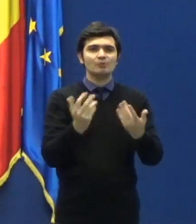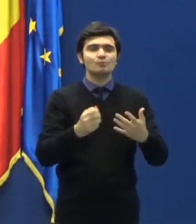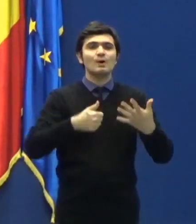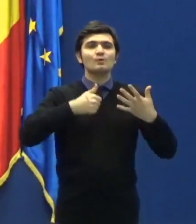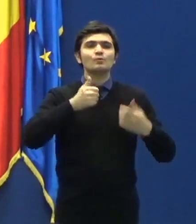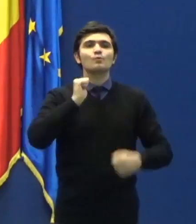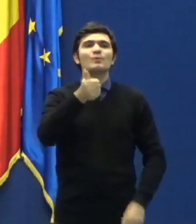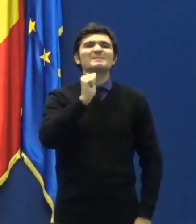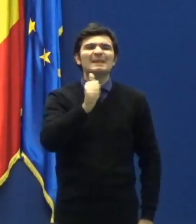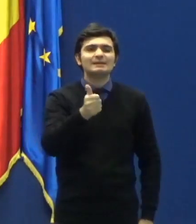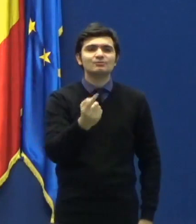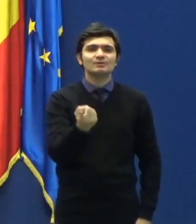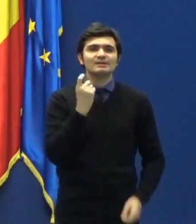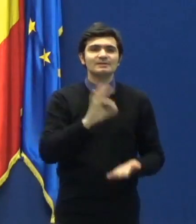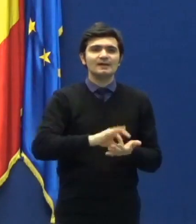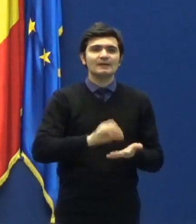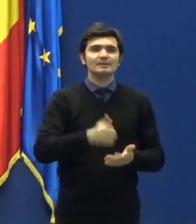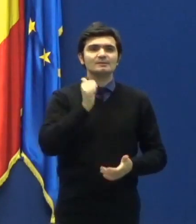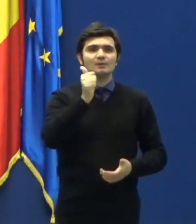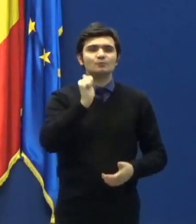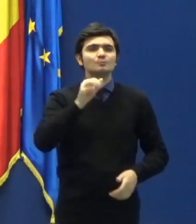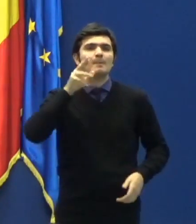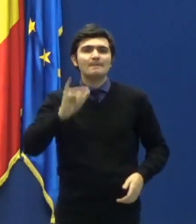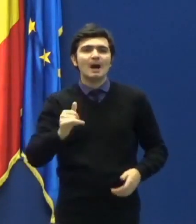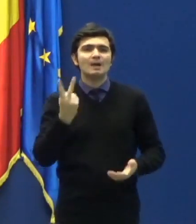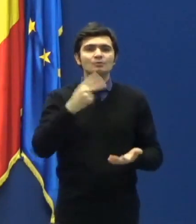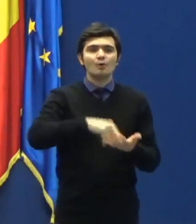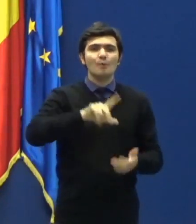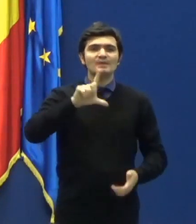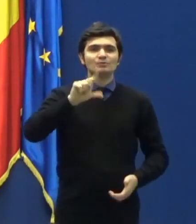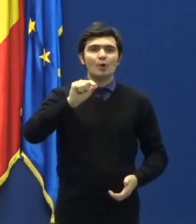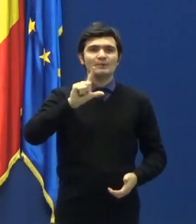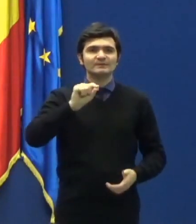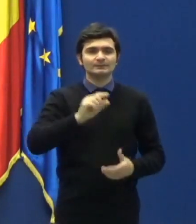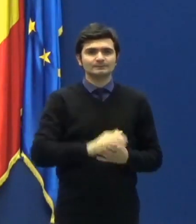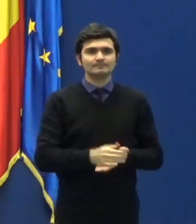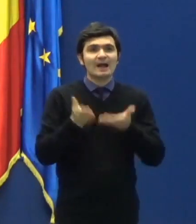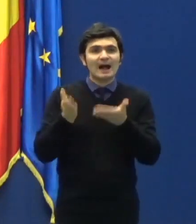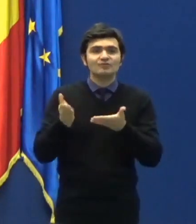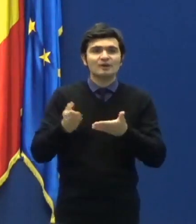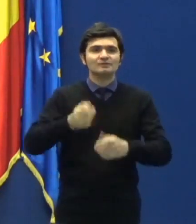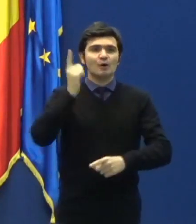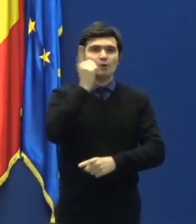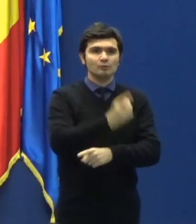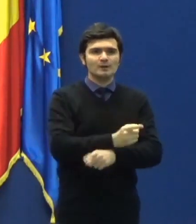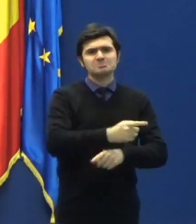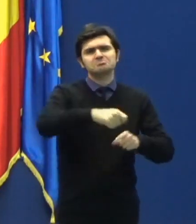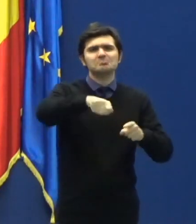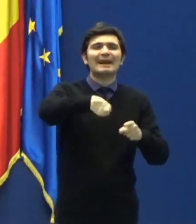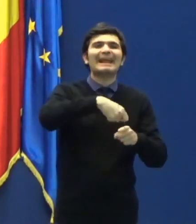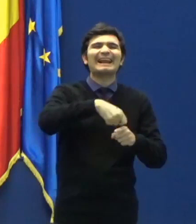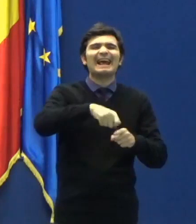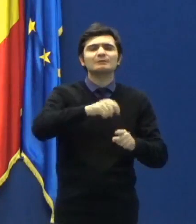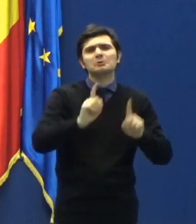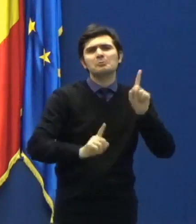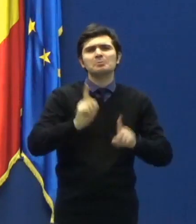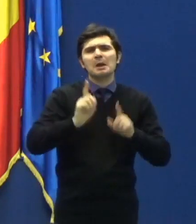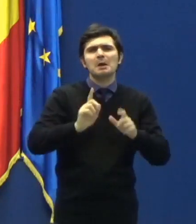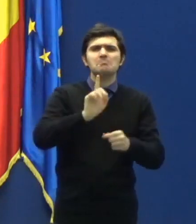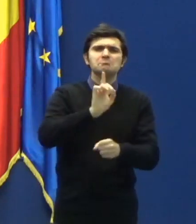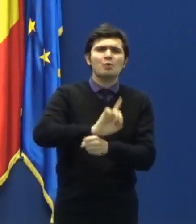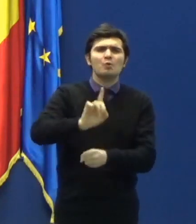din 11 mai 2020, care reglează unele aspecte